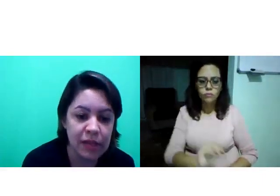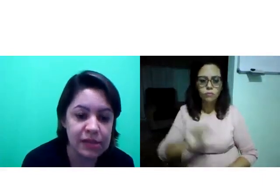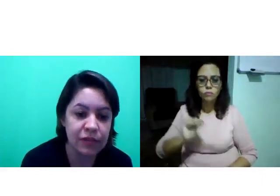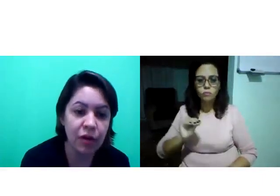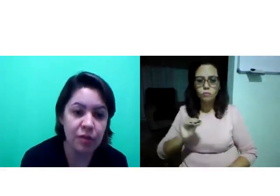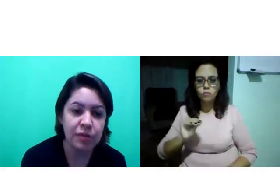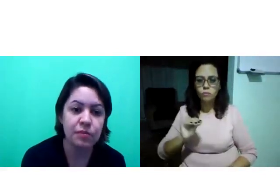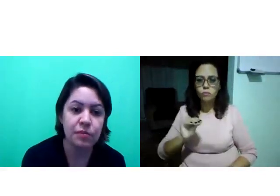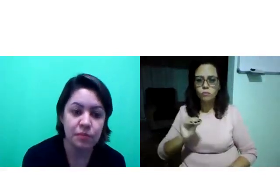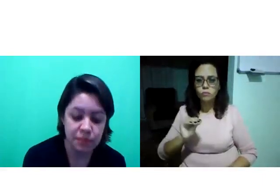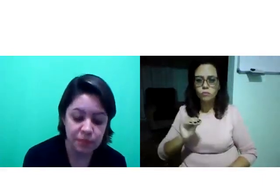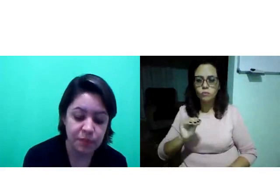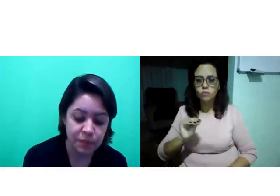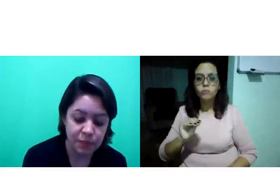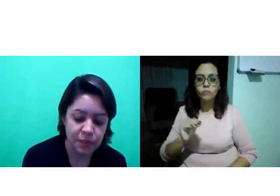Dessa forma?